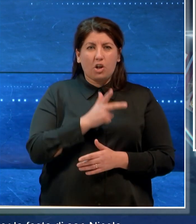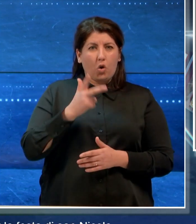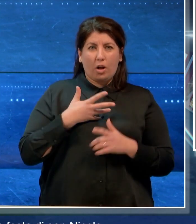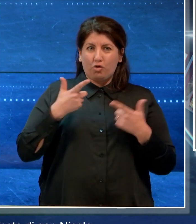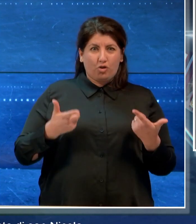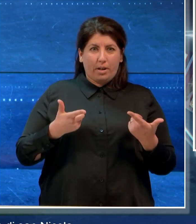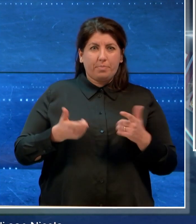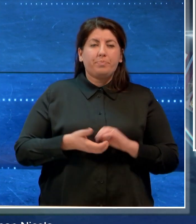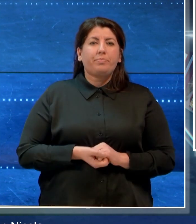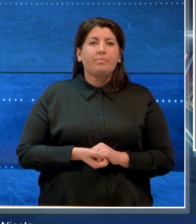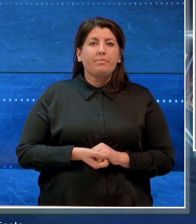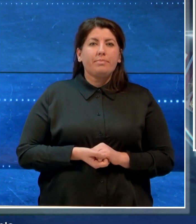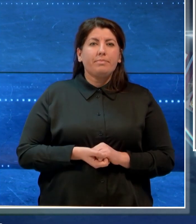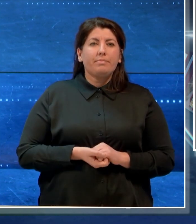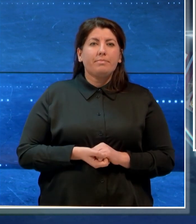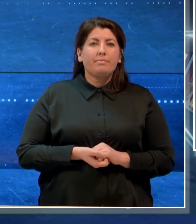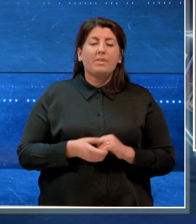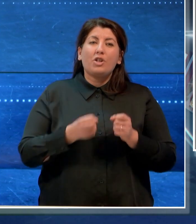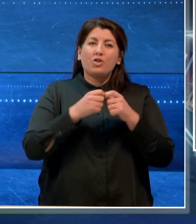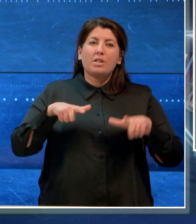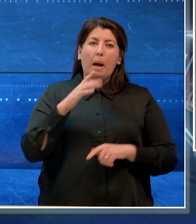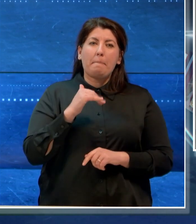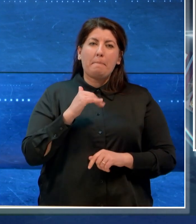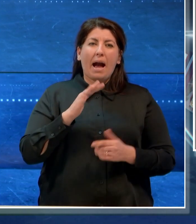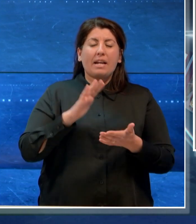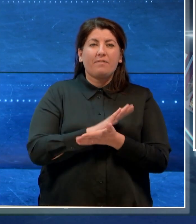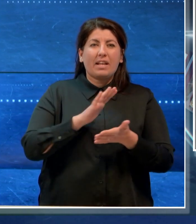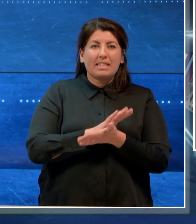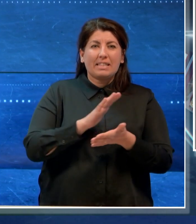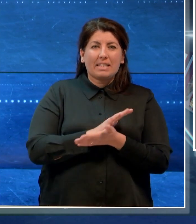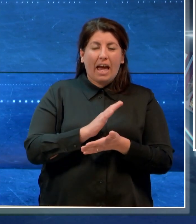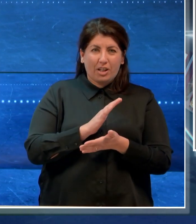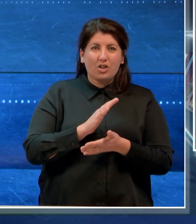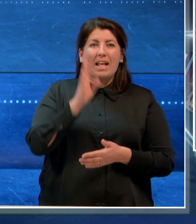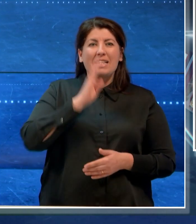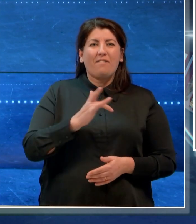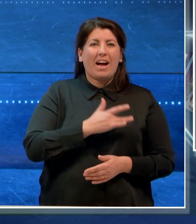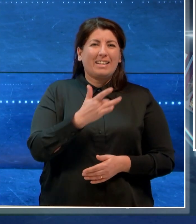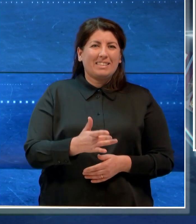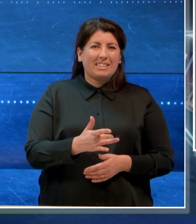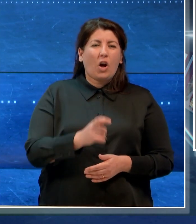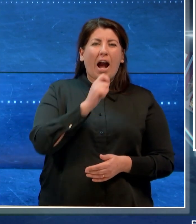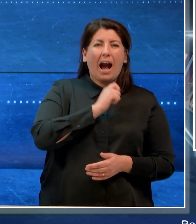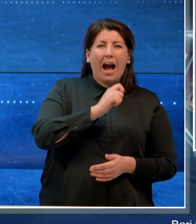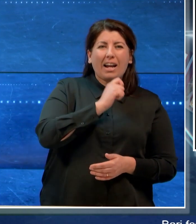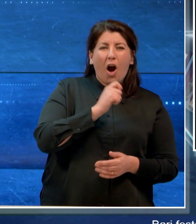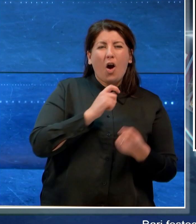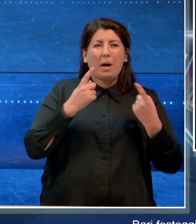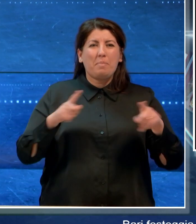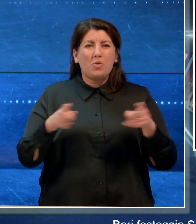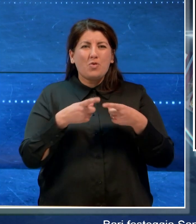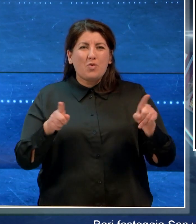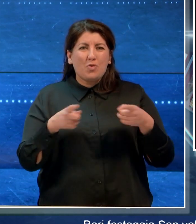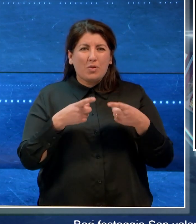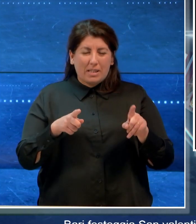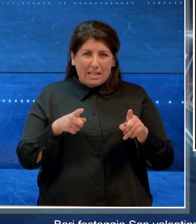Bari festeggia San Valentino con karaoke e musica, balli in largo albicocca a Bari Vecchia